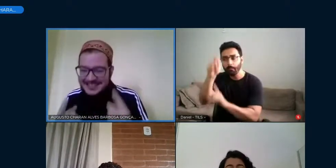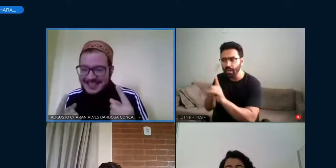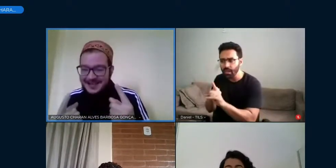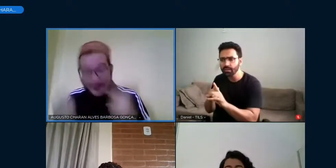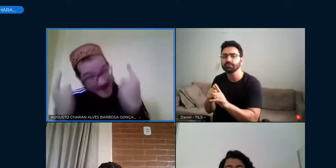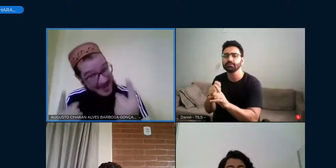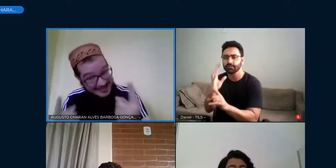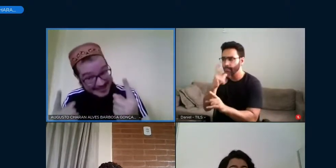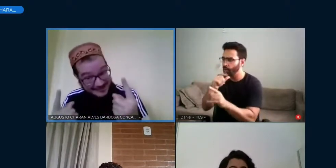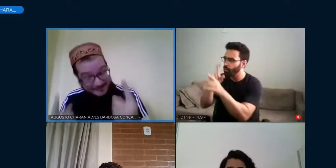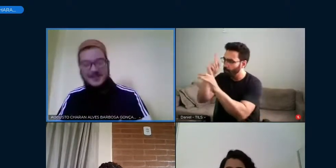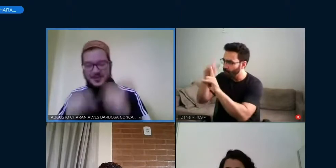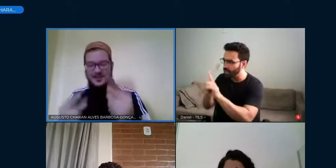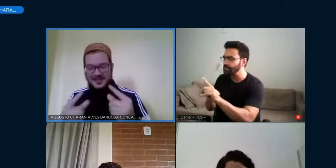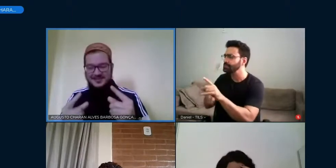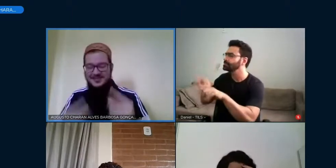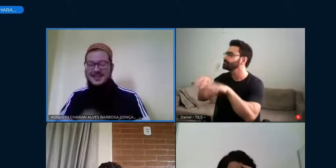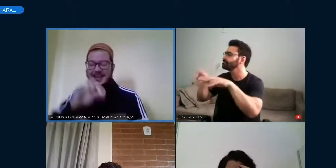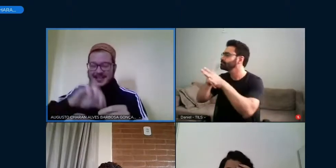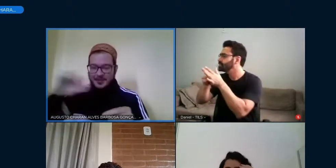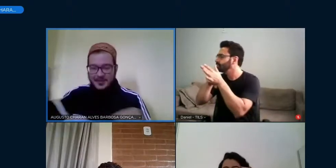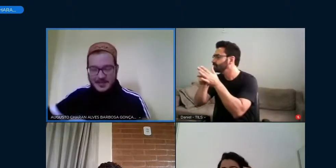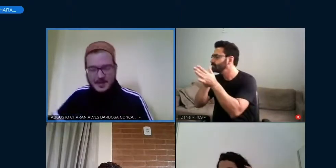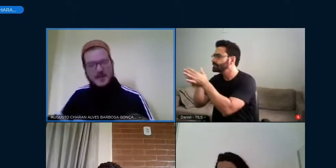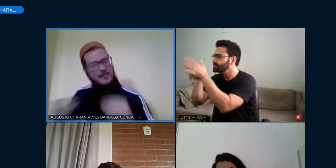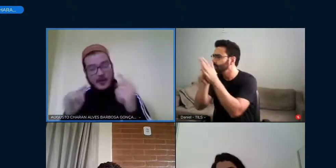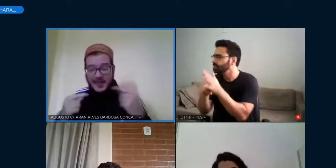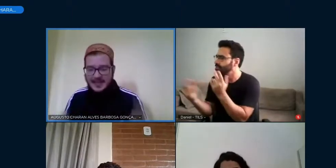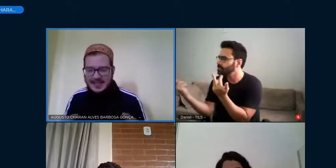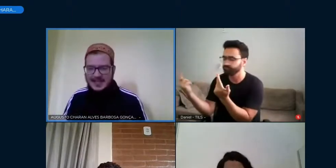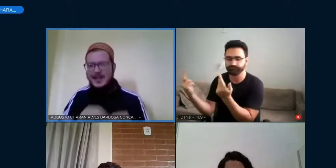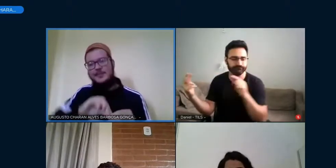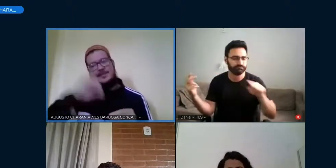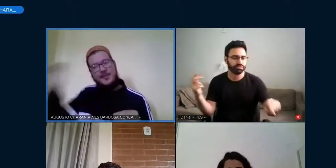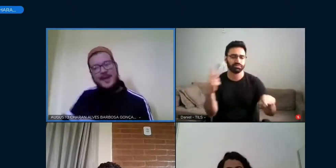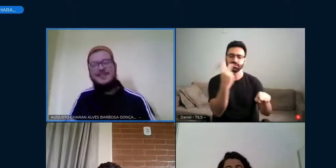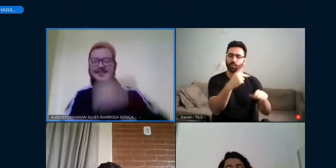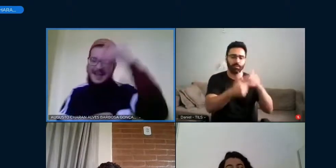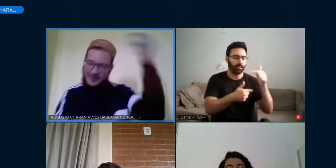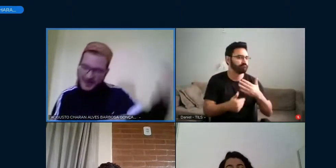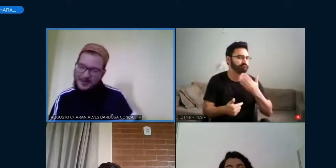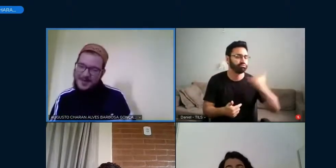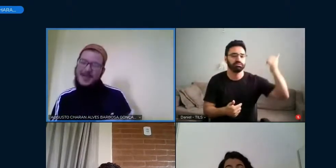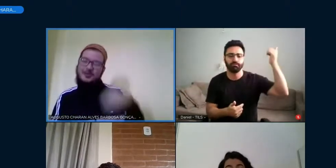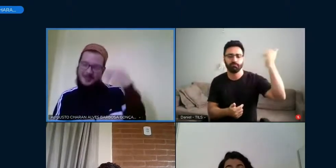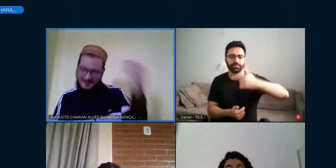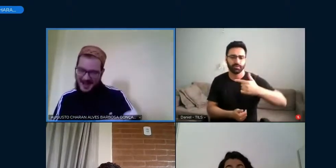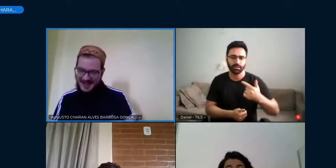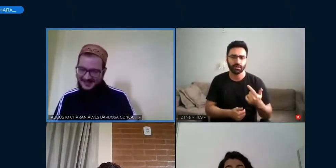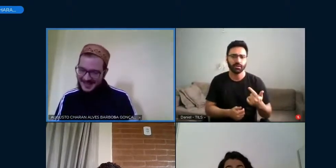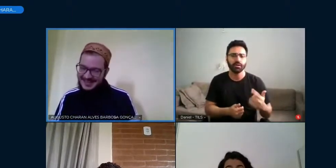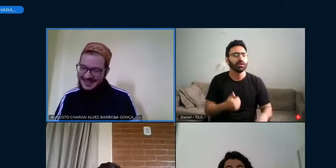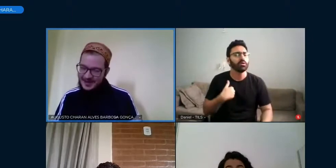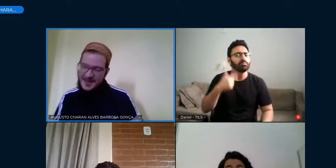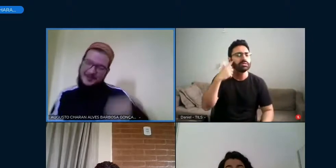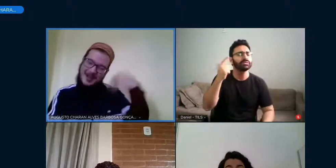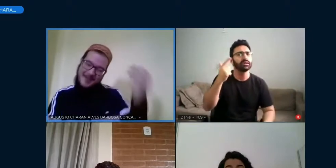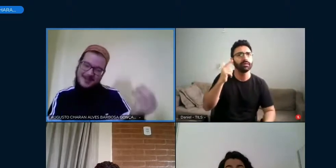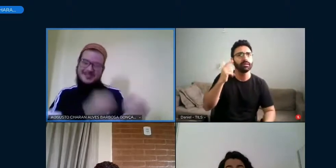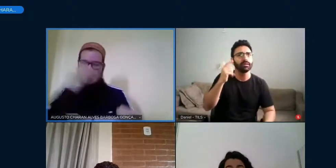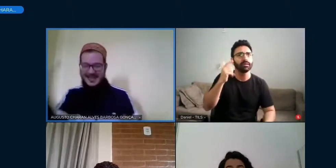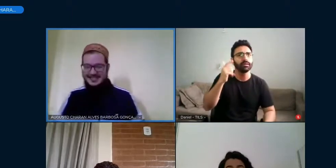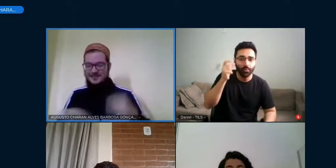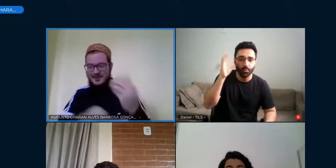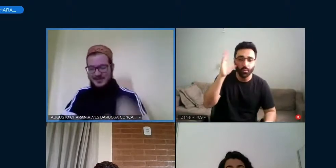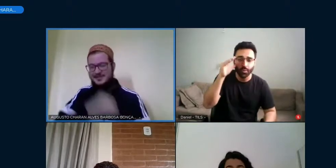um mês, um mês sobre isso, né? Sobre o desenvolvimento, porque eu fiquei interessado, mas como é que é outro trabalho, né? Como é que o